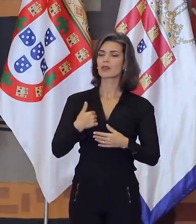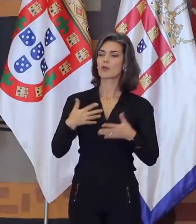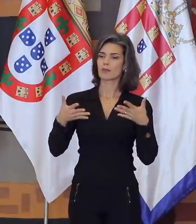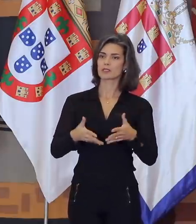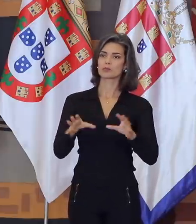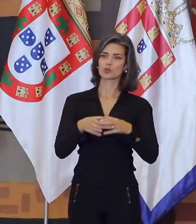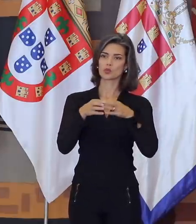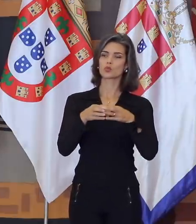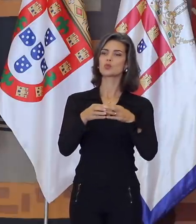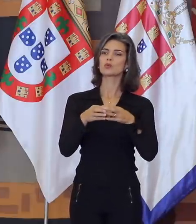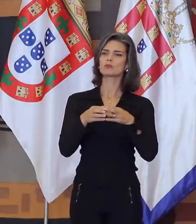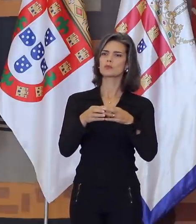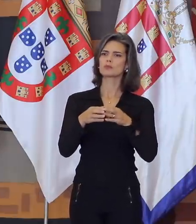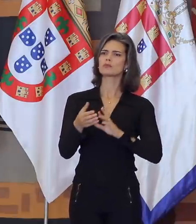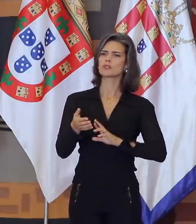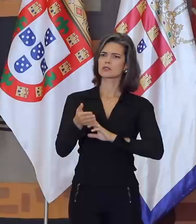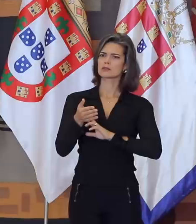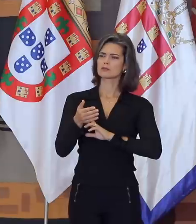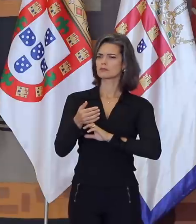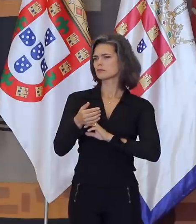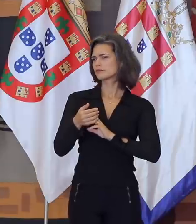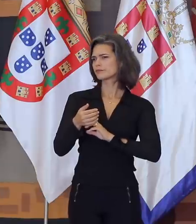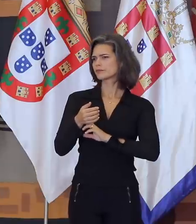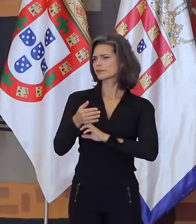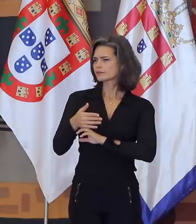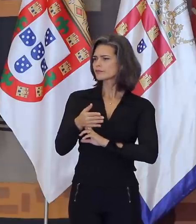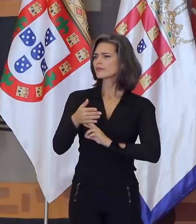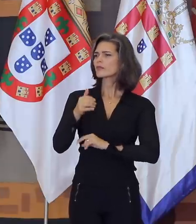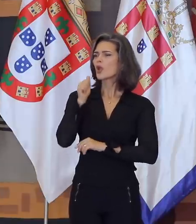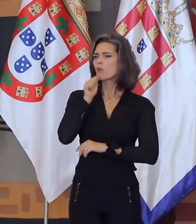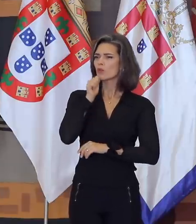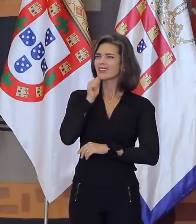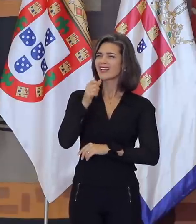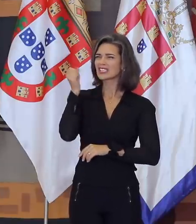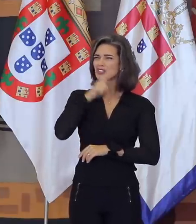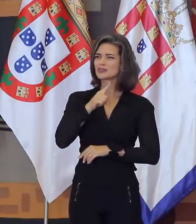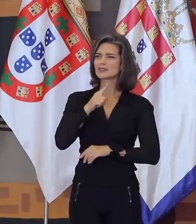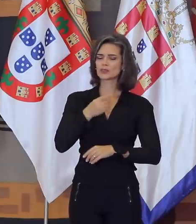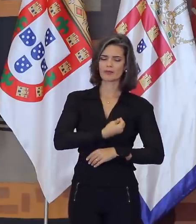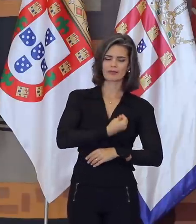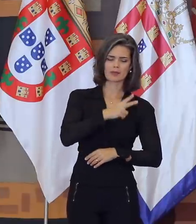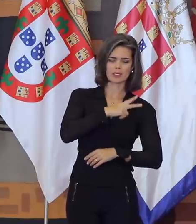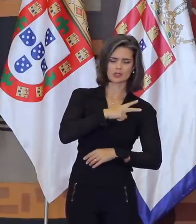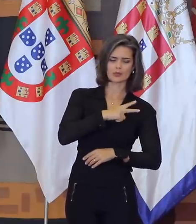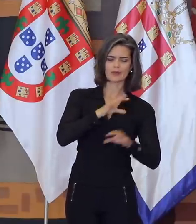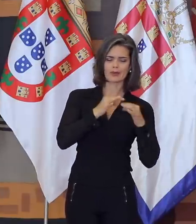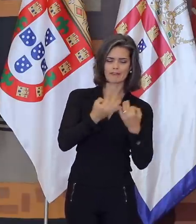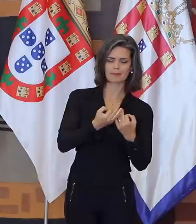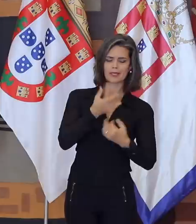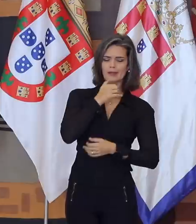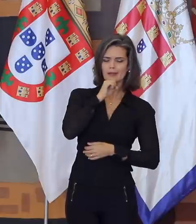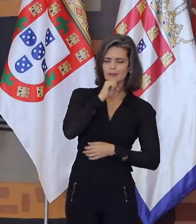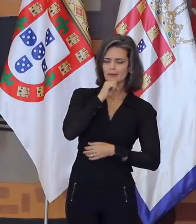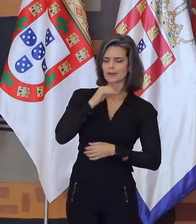que tinham imensos desafios para conciliar sua vida profissional com a pessoal. Acreditem